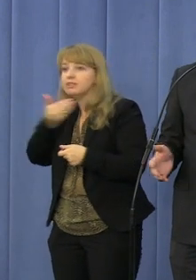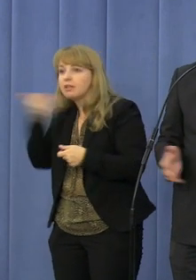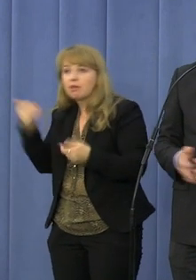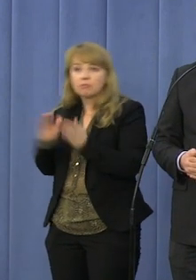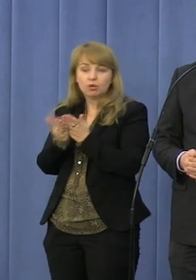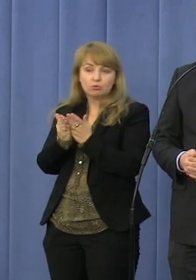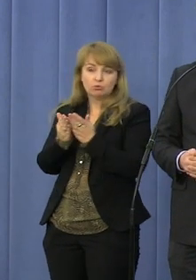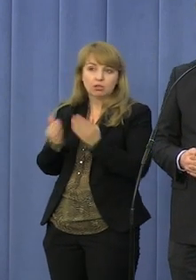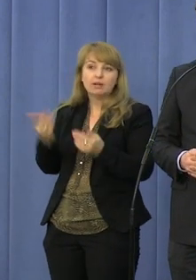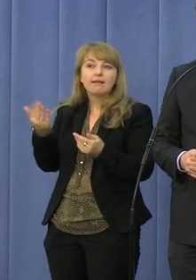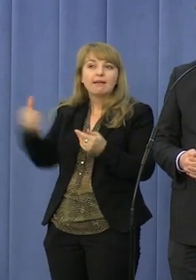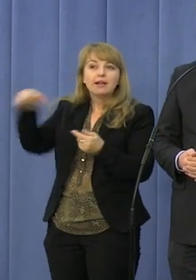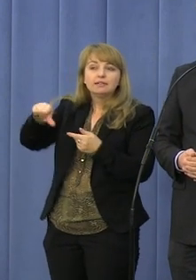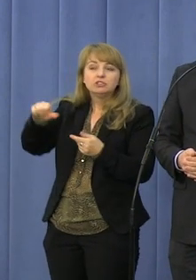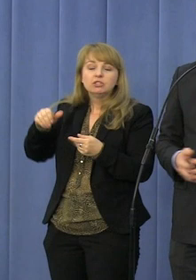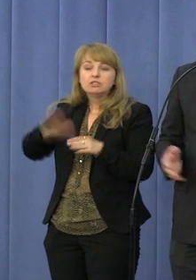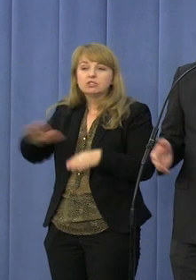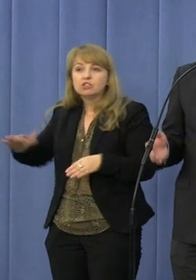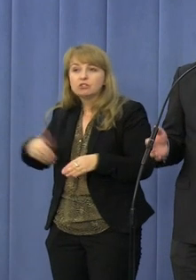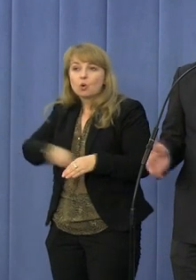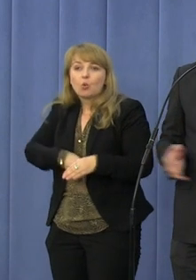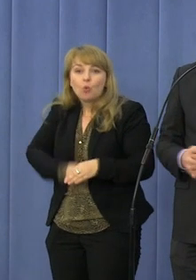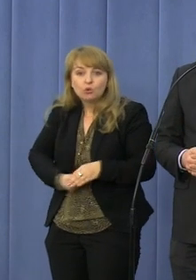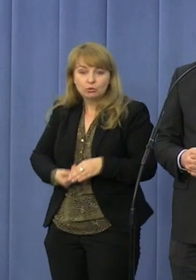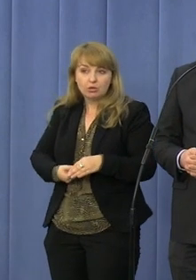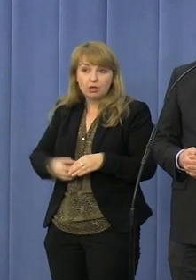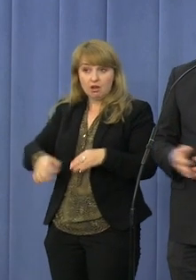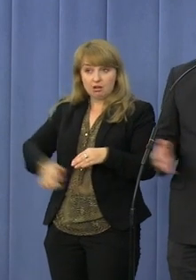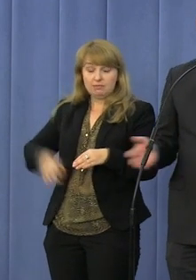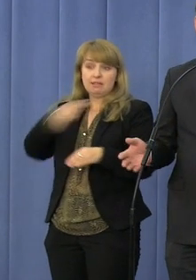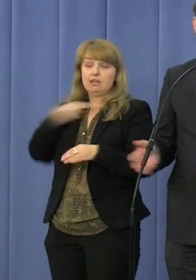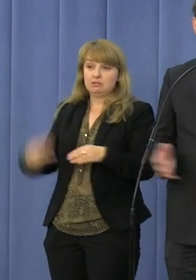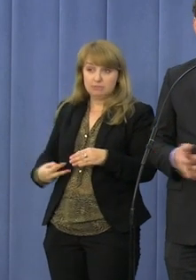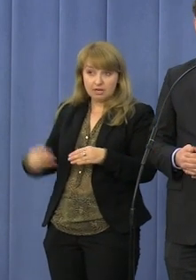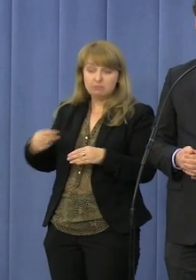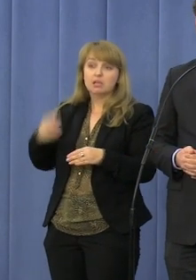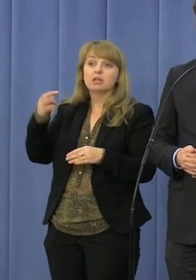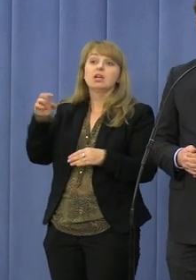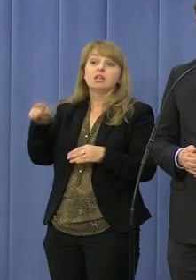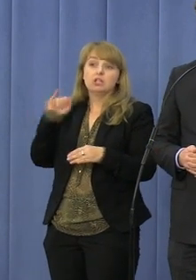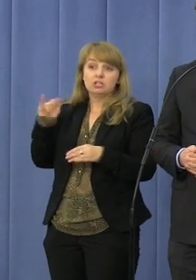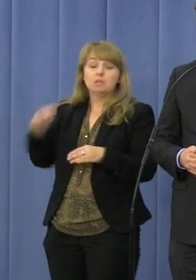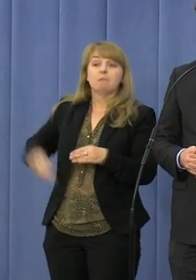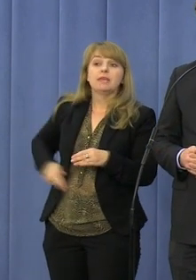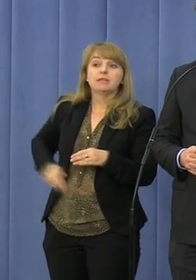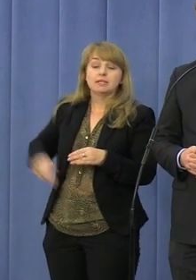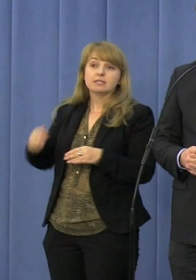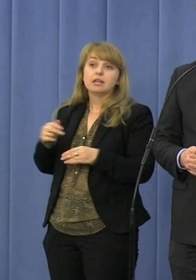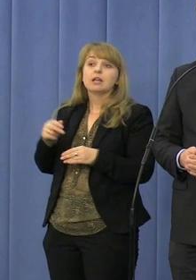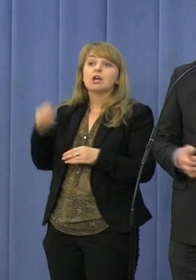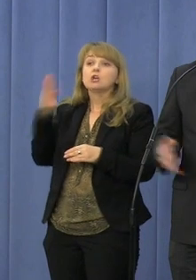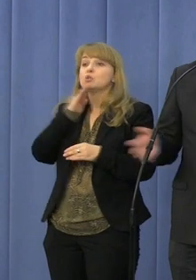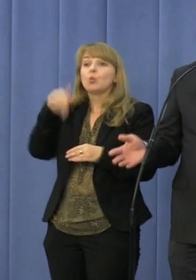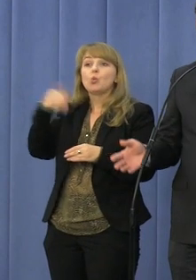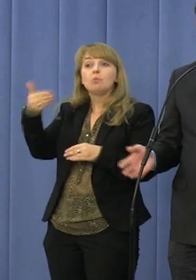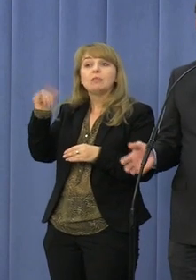kilkaset tysięcy dzieci głoduje. Natomiast pan premier Donald Tusk i ówczesna pani ministra Krystyna